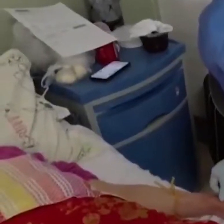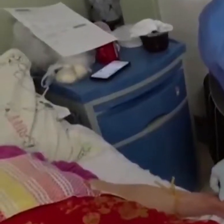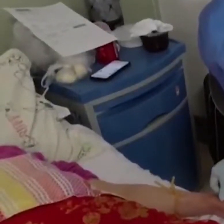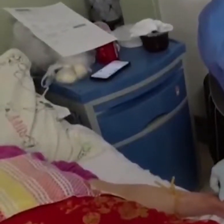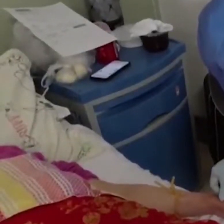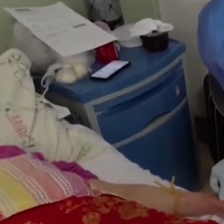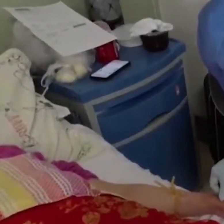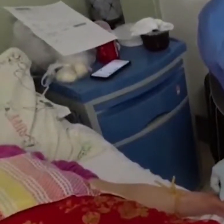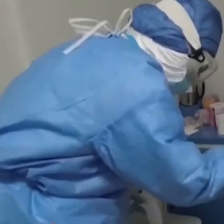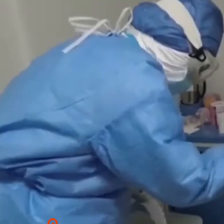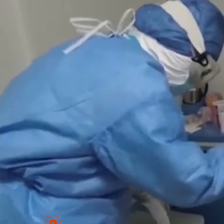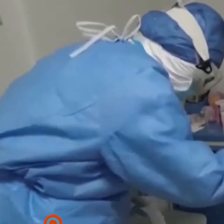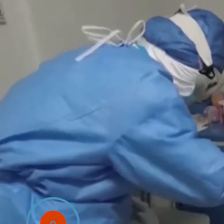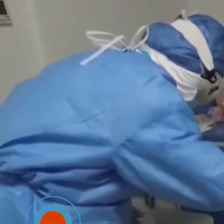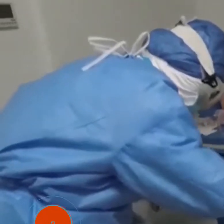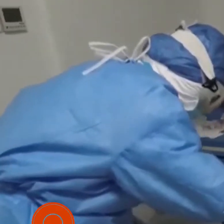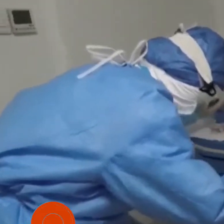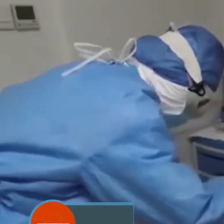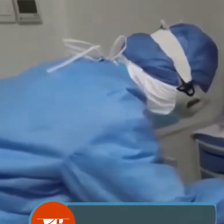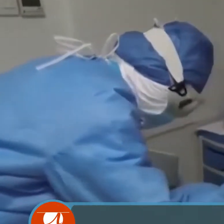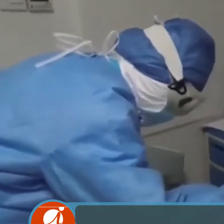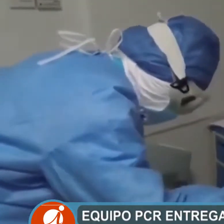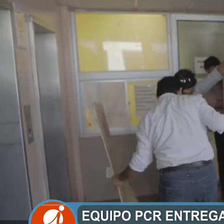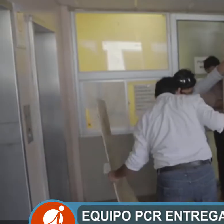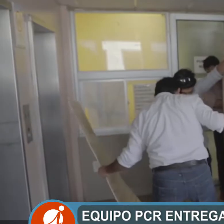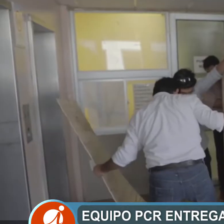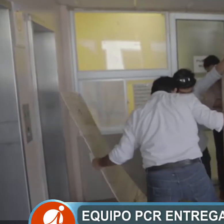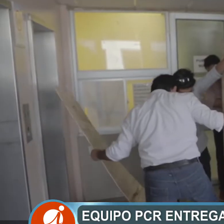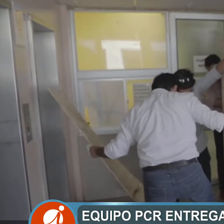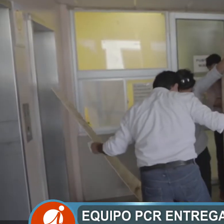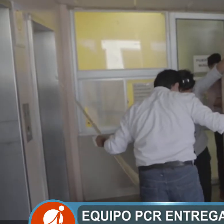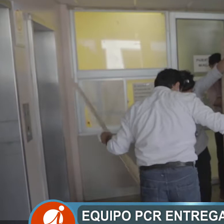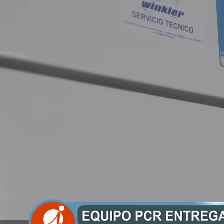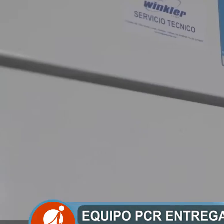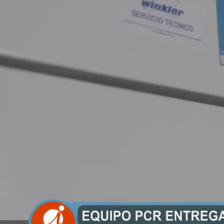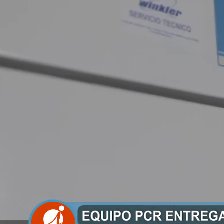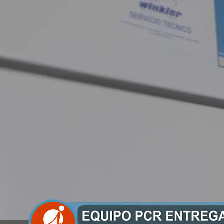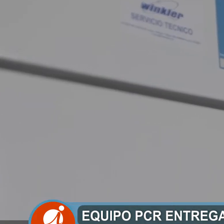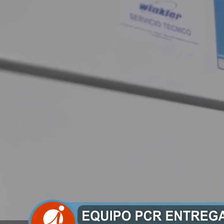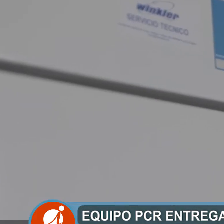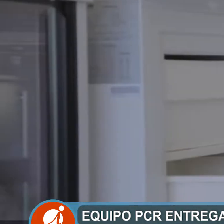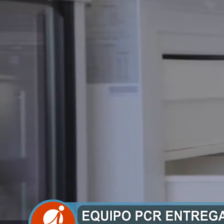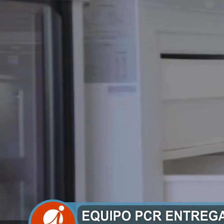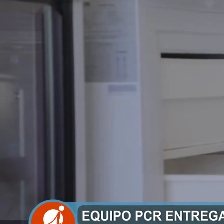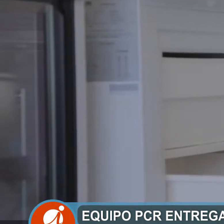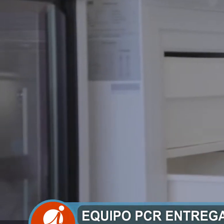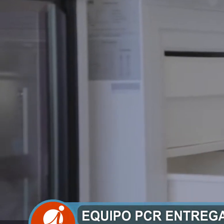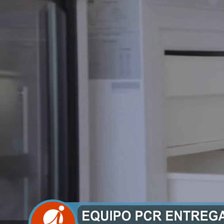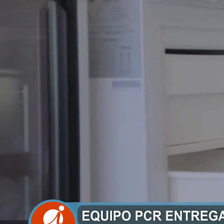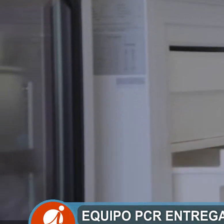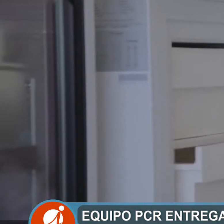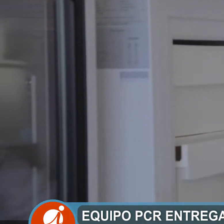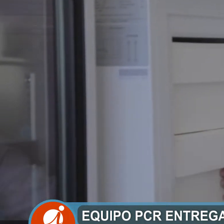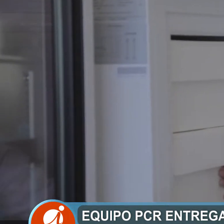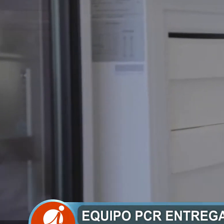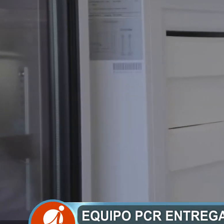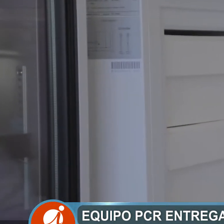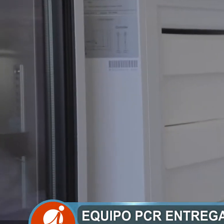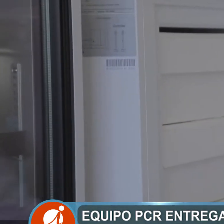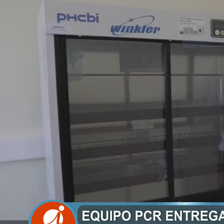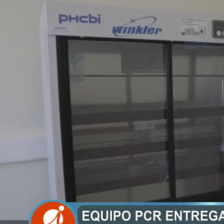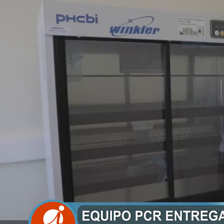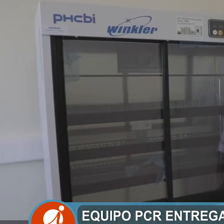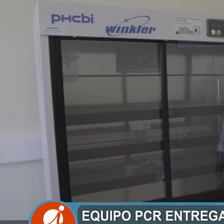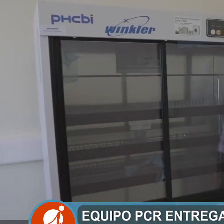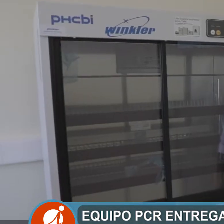En el marco de la emergencia sanitaria por COVID-19, personal del Hospital de Iquique trabajó durante la semana en la